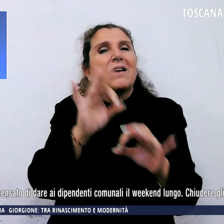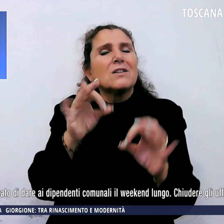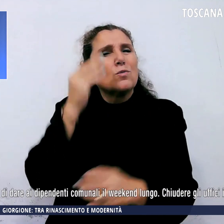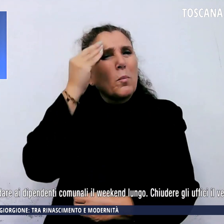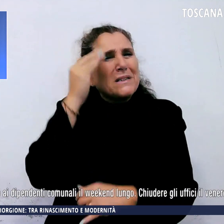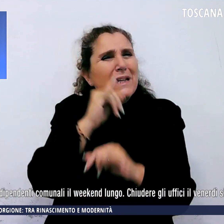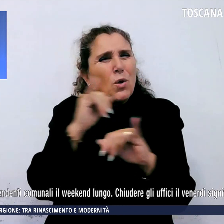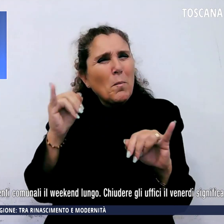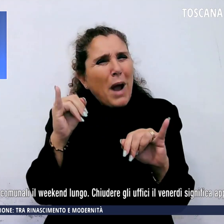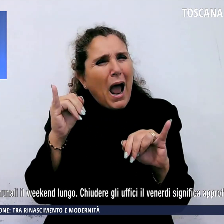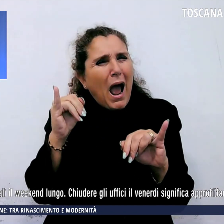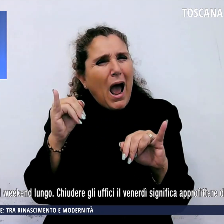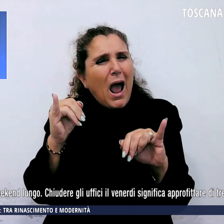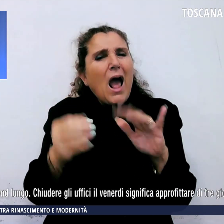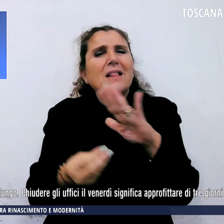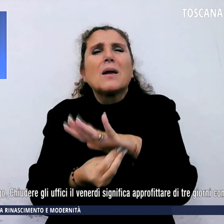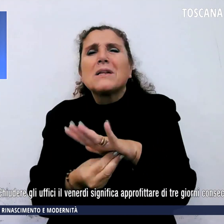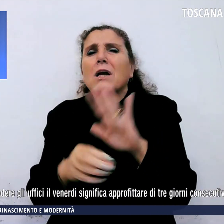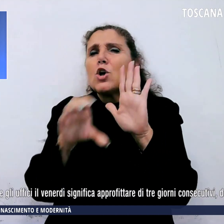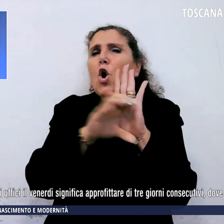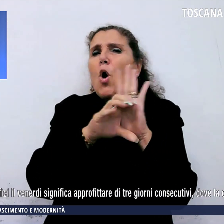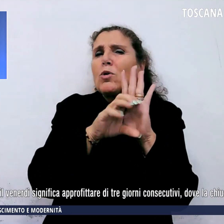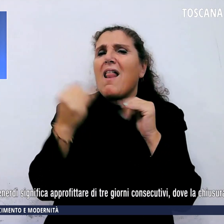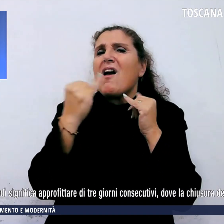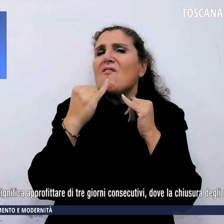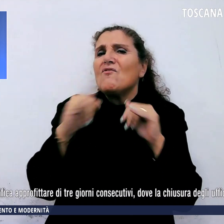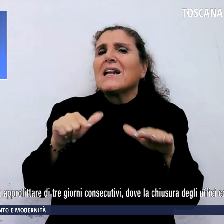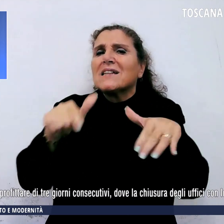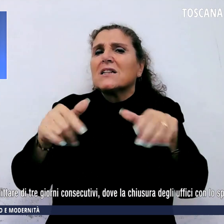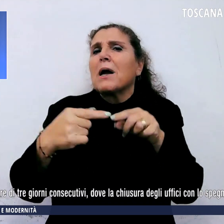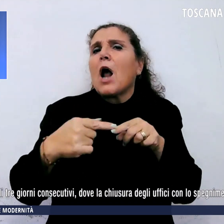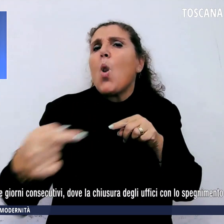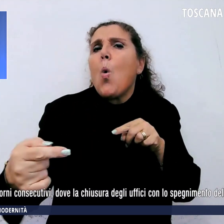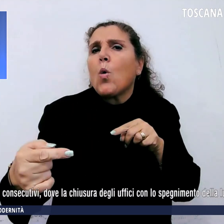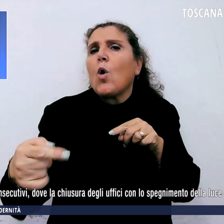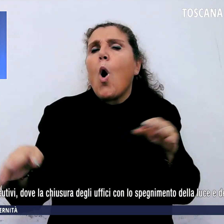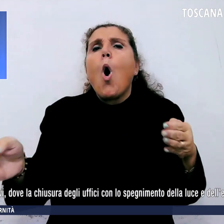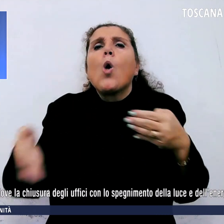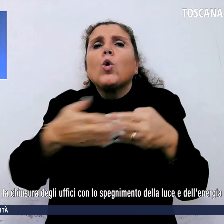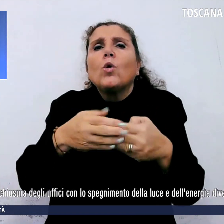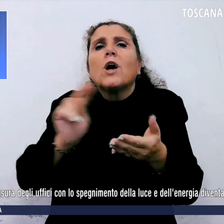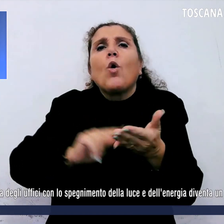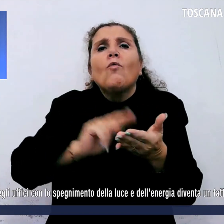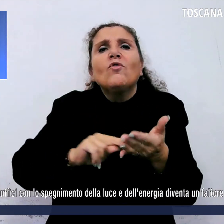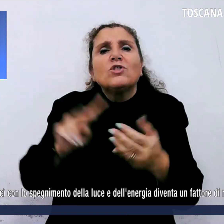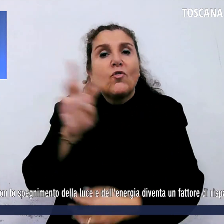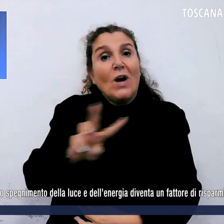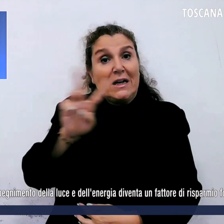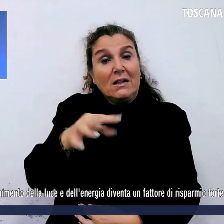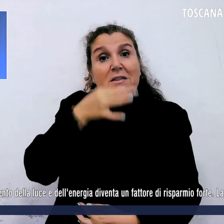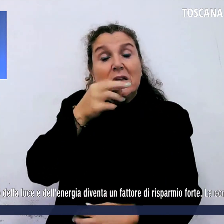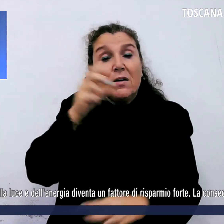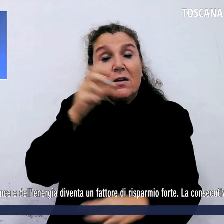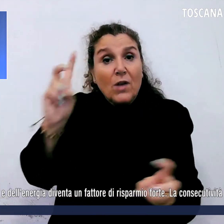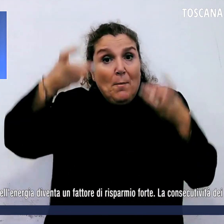dipendenti comunali il weekend lungo. Chiudere gli uffici il venerdì significa approfittare di tre